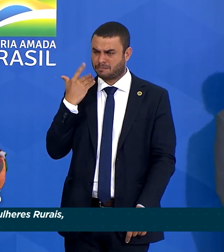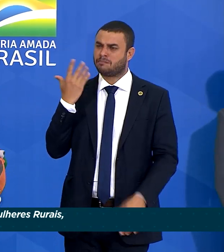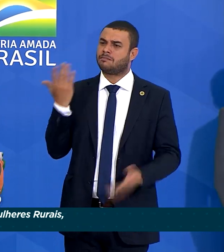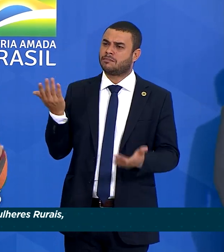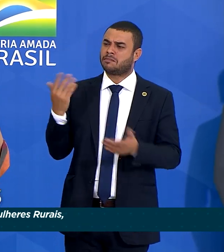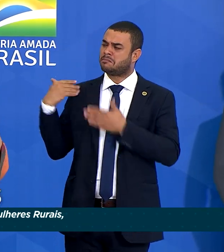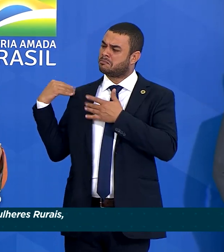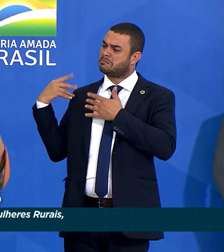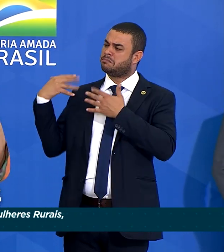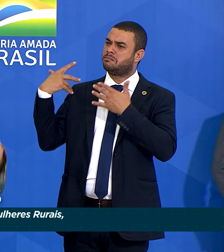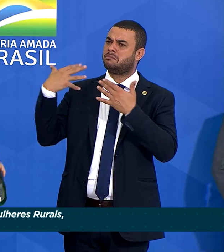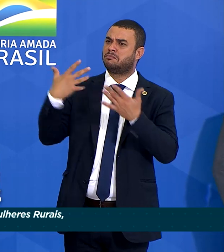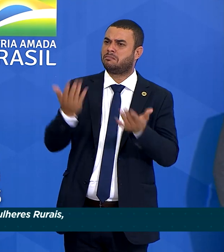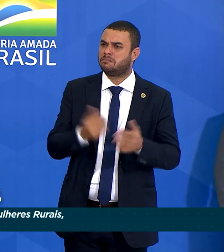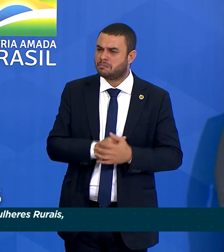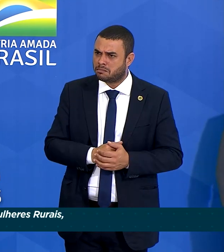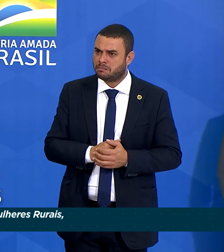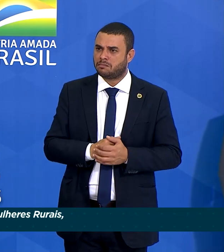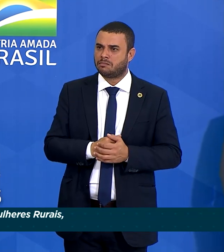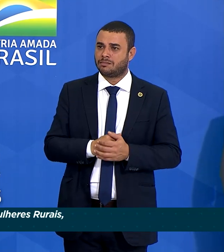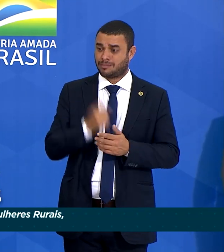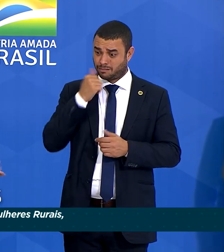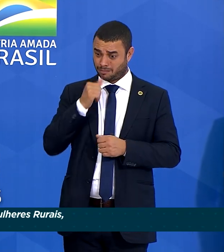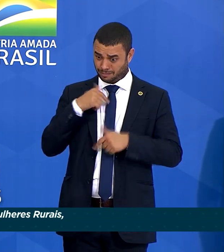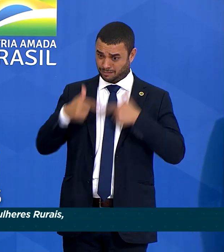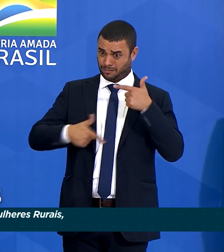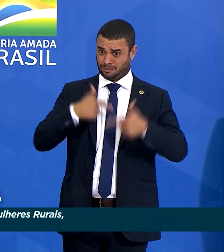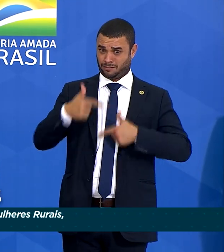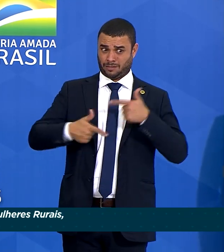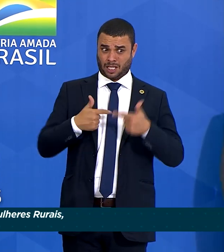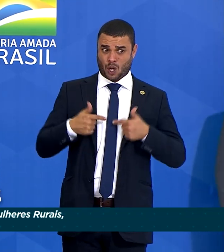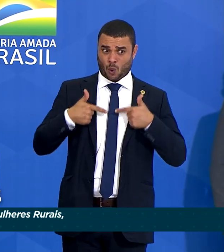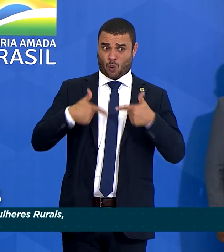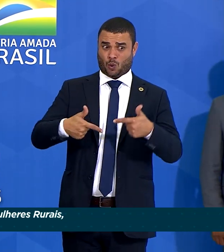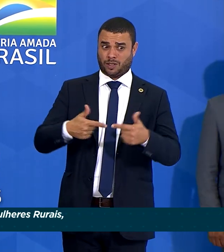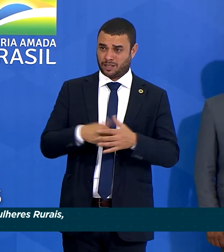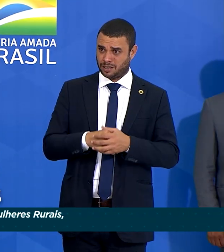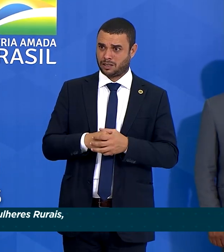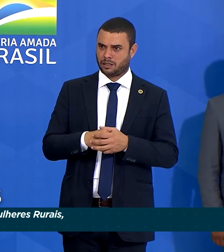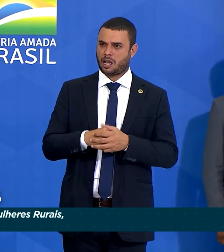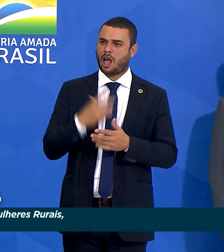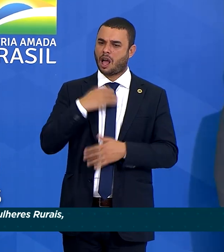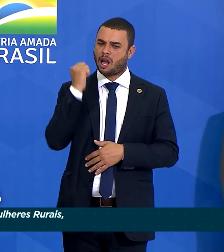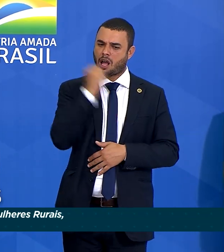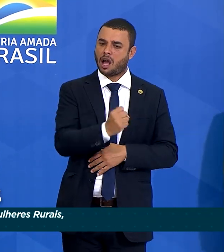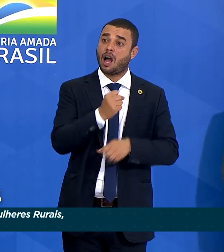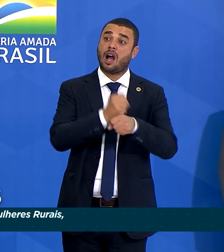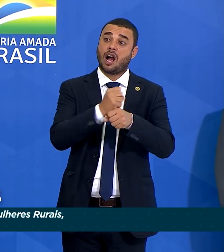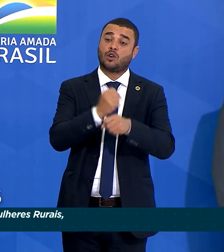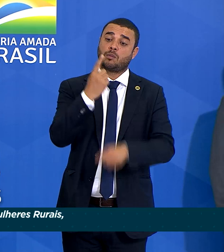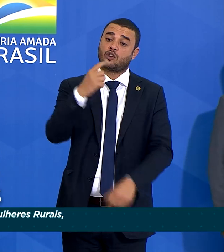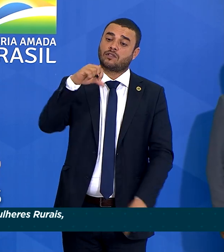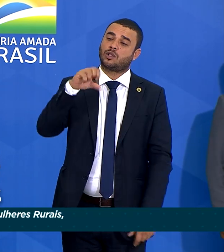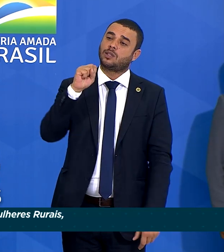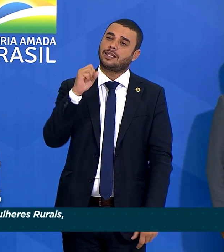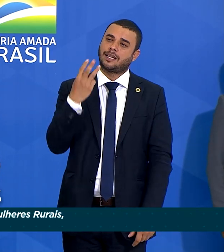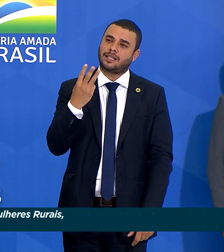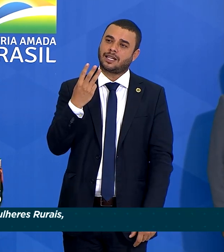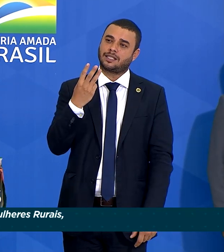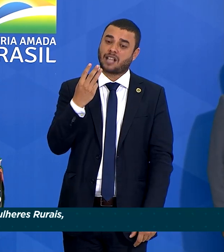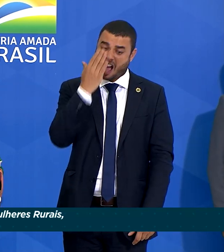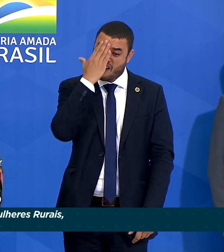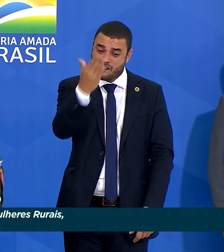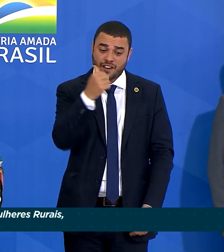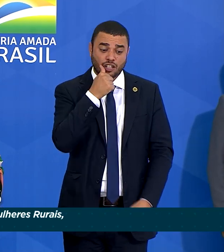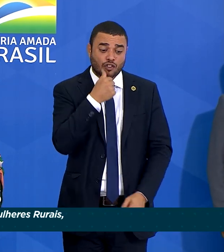que buscava direito pelas mulheres do campo. Margarida foi assassinada em 1983 na frente do seu filho, que só tinha